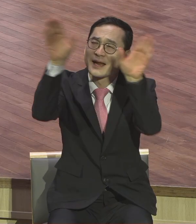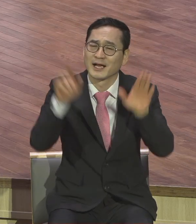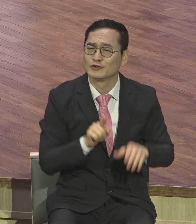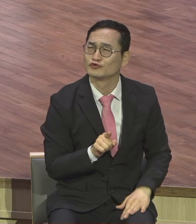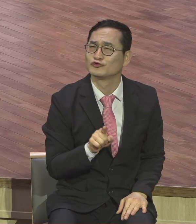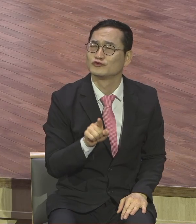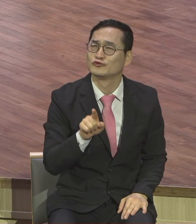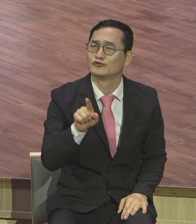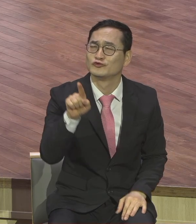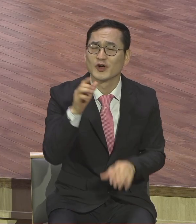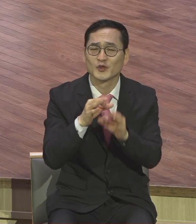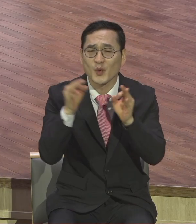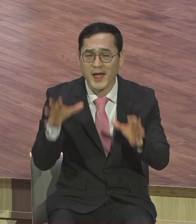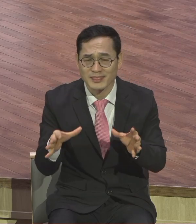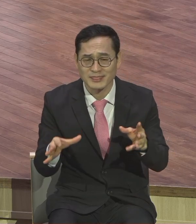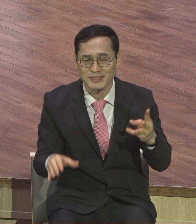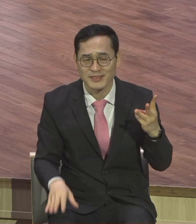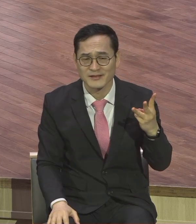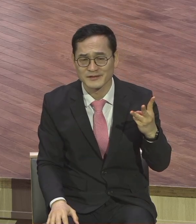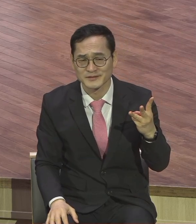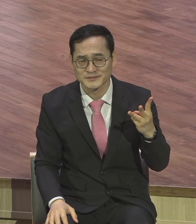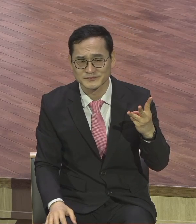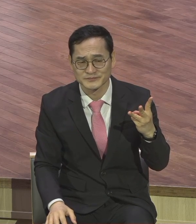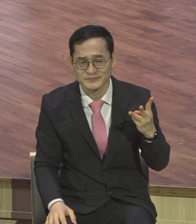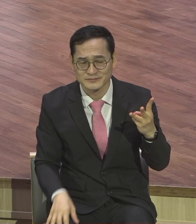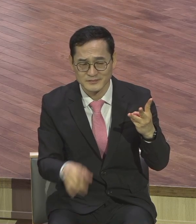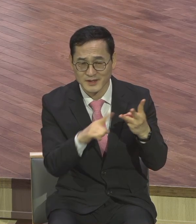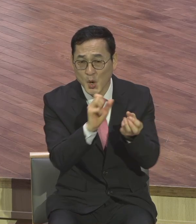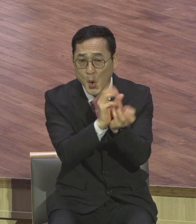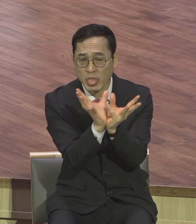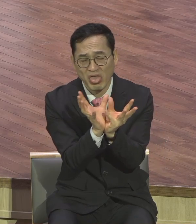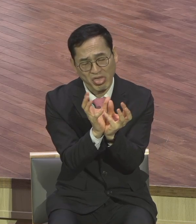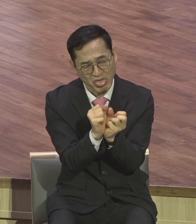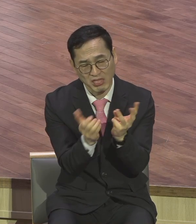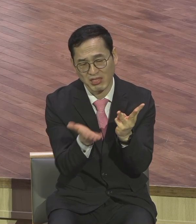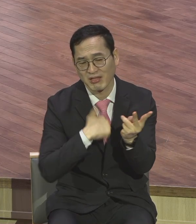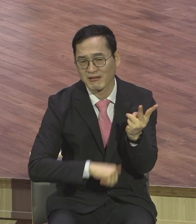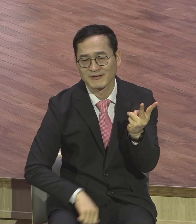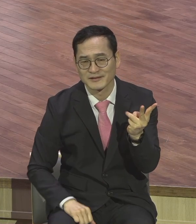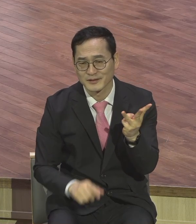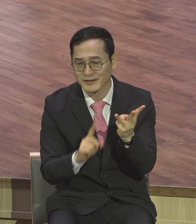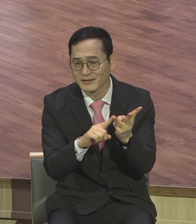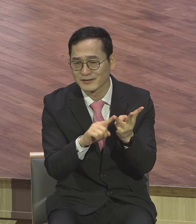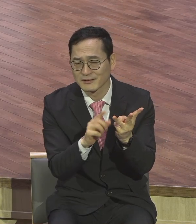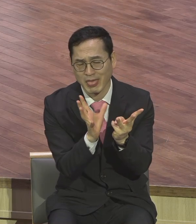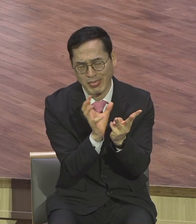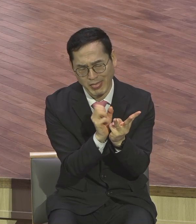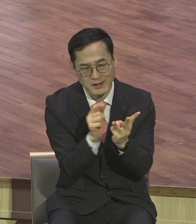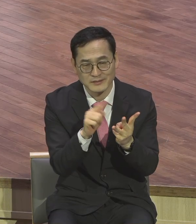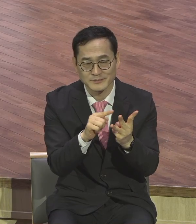동안에 그만 꽃은 시들고 그렇게 천진난만의